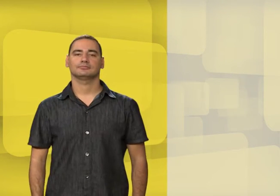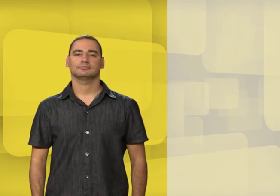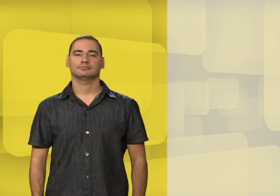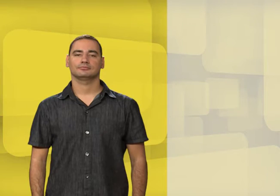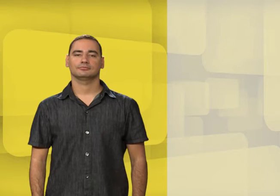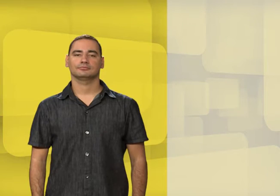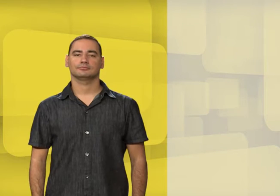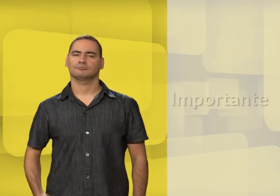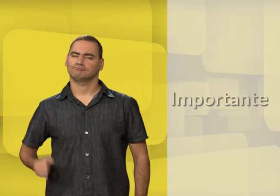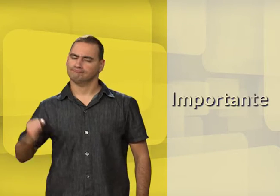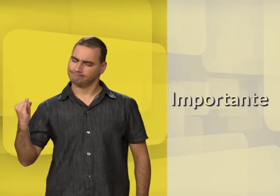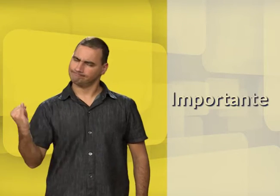Importante.